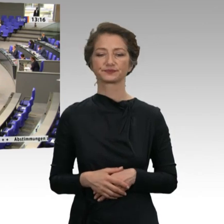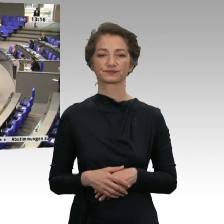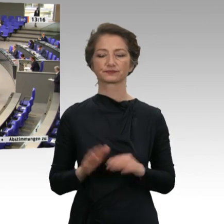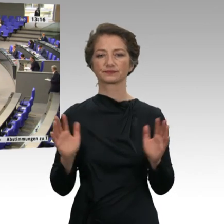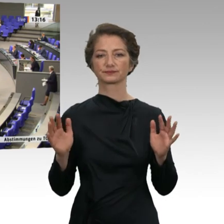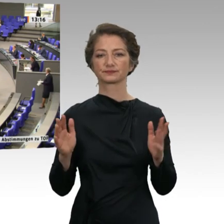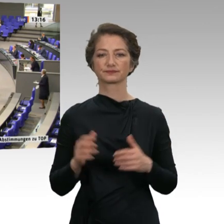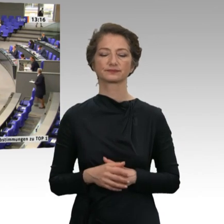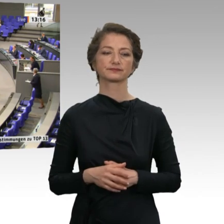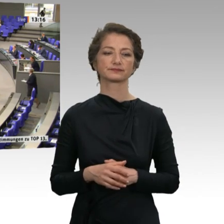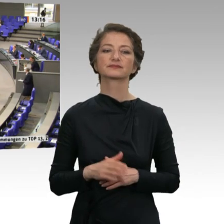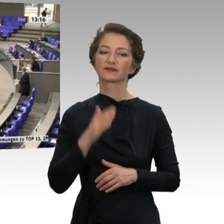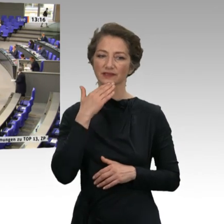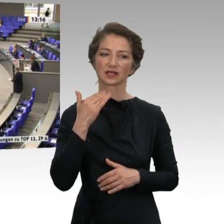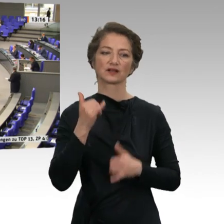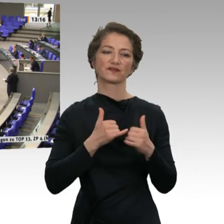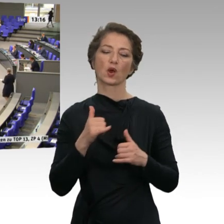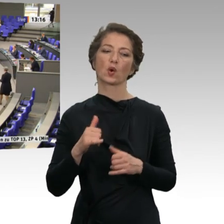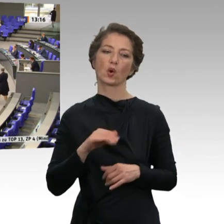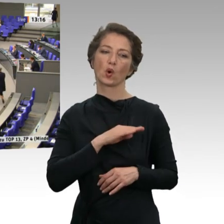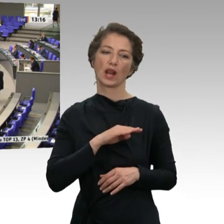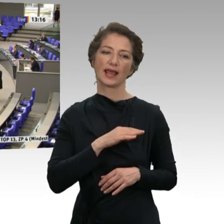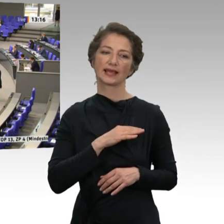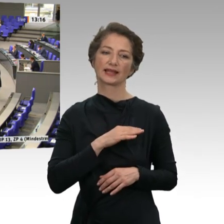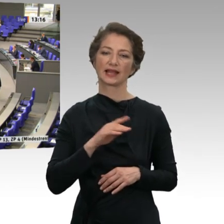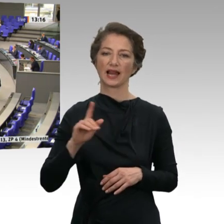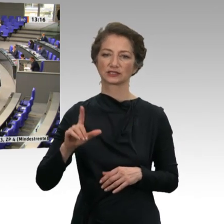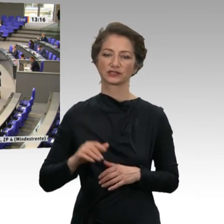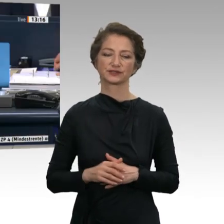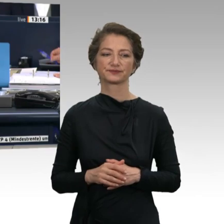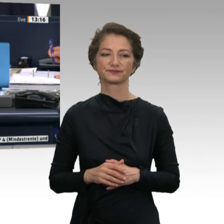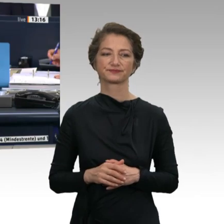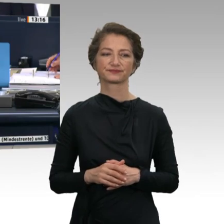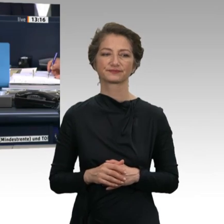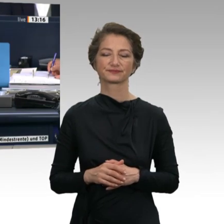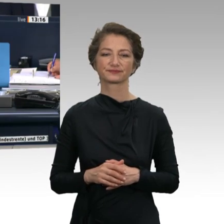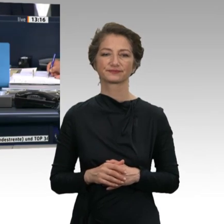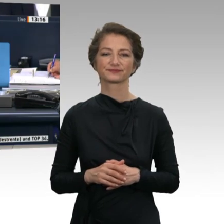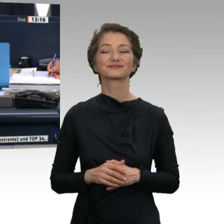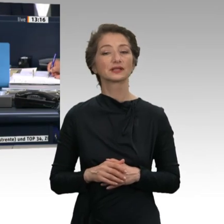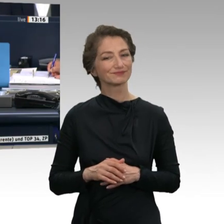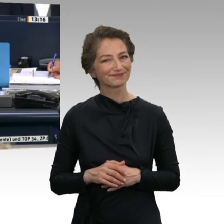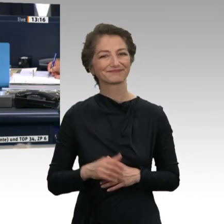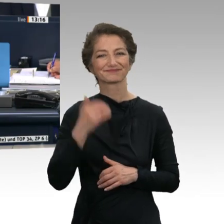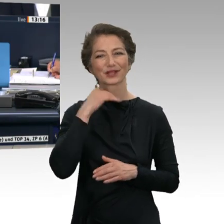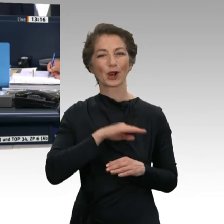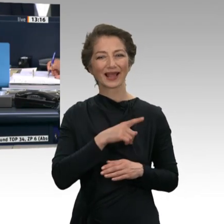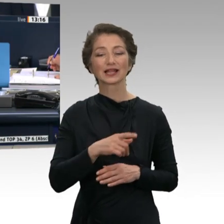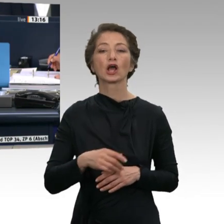Vielen Dank, Frau Kollegin Letzios. Liebe Kolleginnen und Kollegen, wir haben einen neuen Kollegen im Deutschen Bundestag, und zwar für